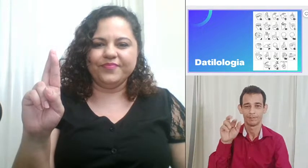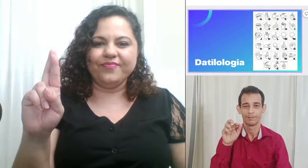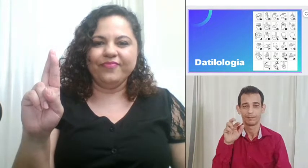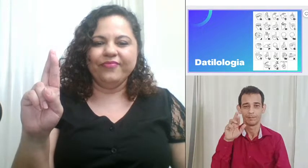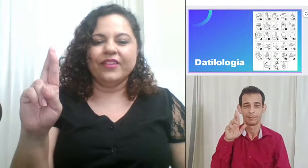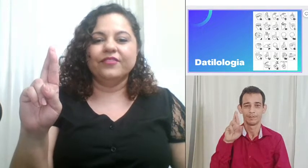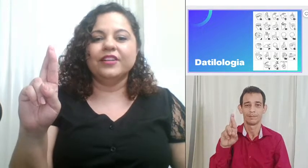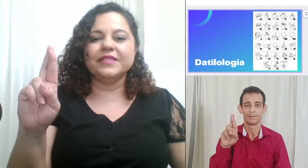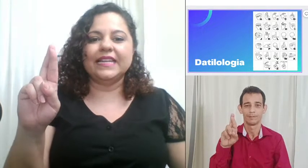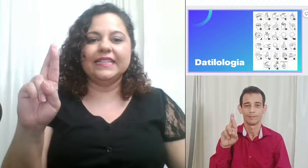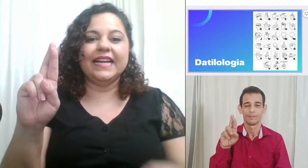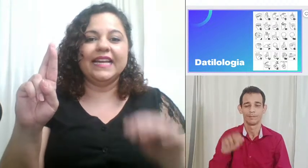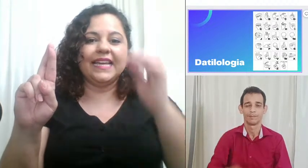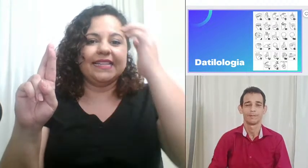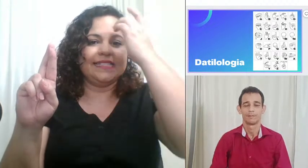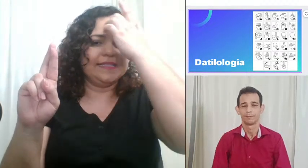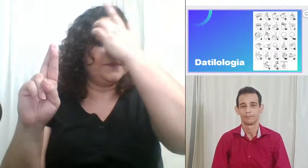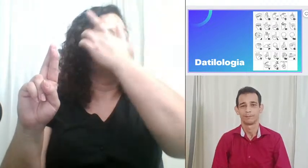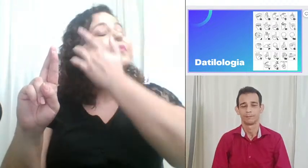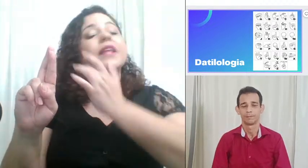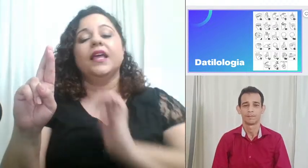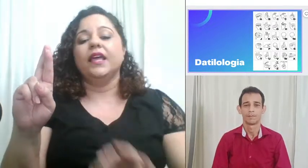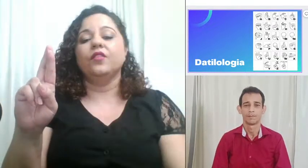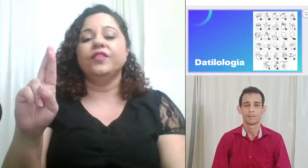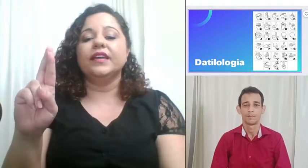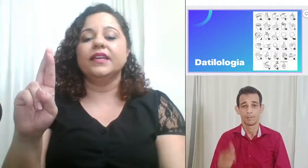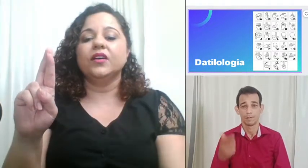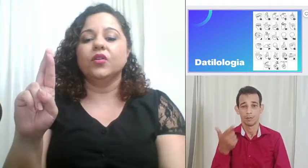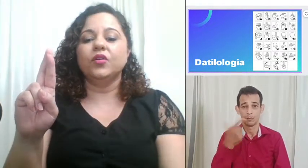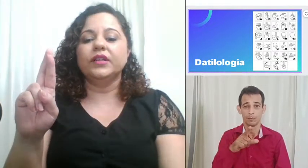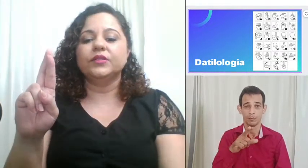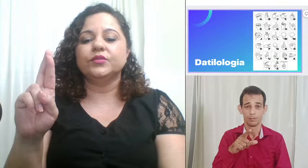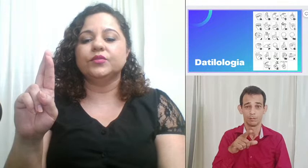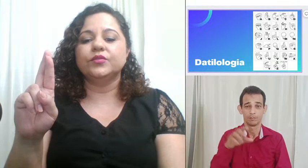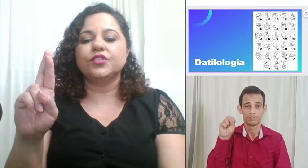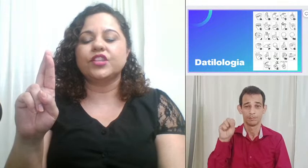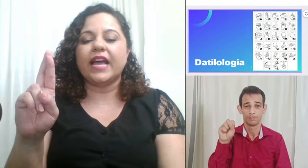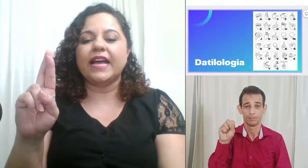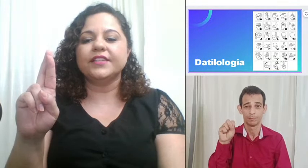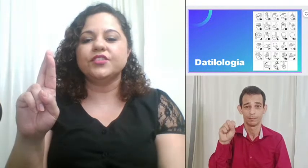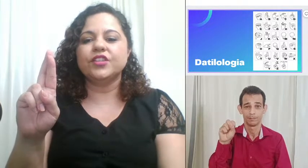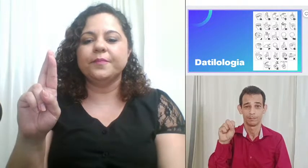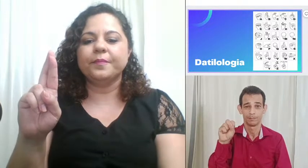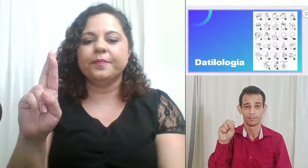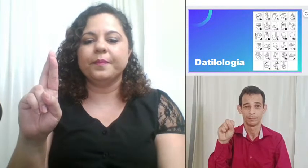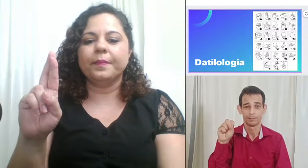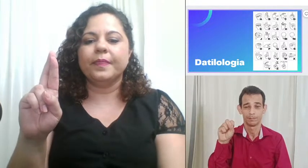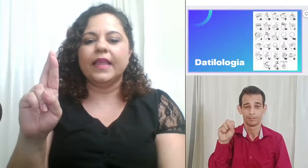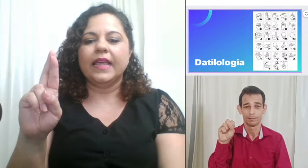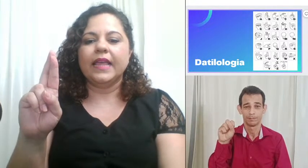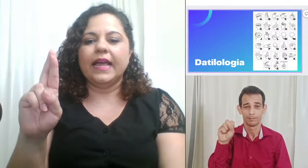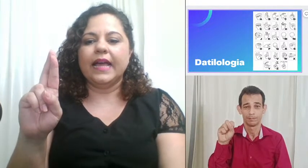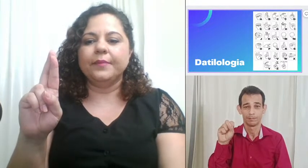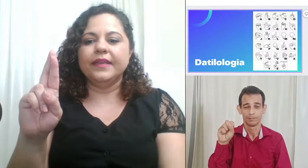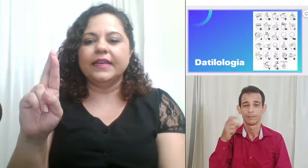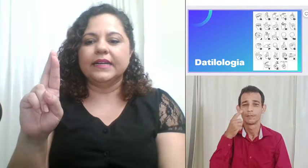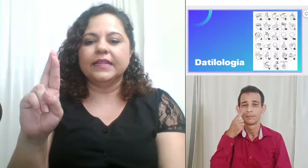vamos a letra S eu vi aqui agora no chat a Bianca